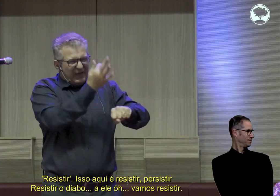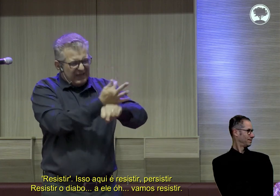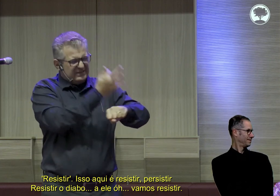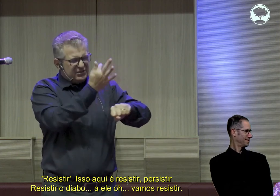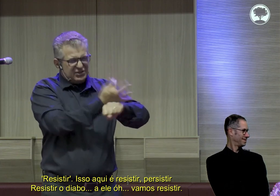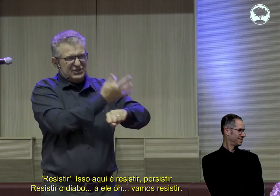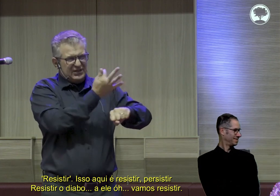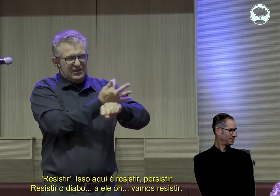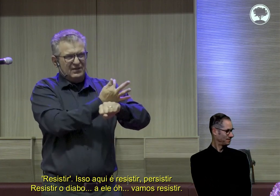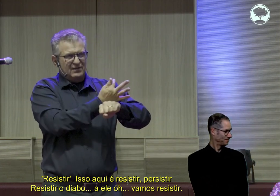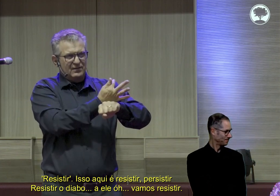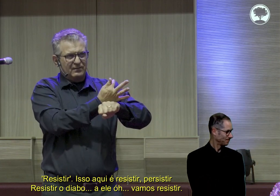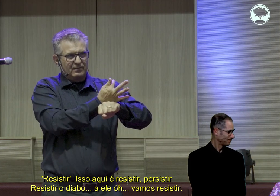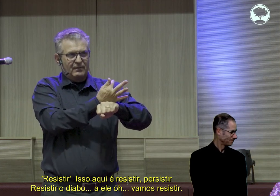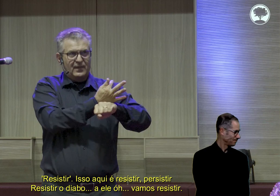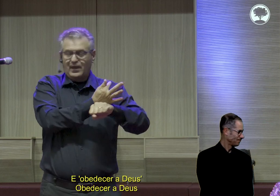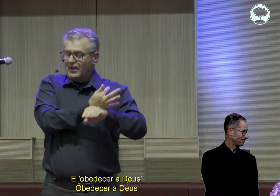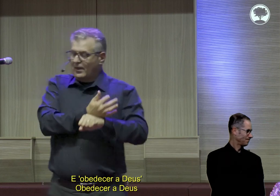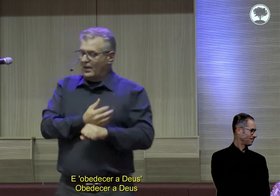Vamos resistir.